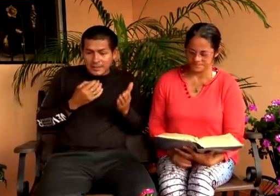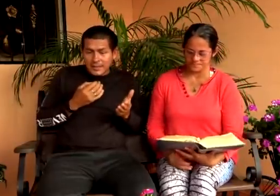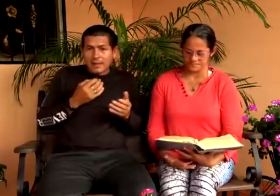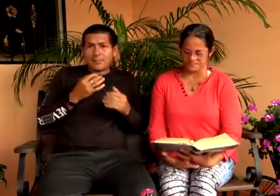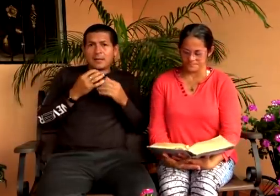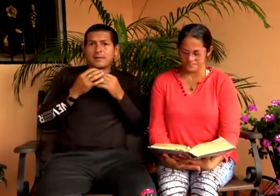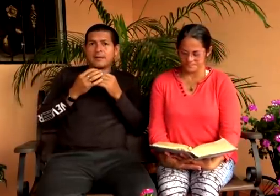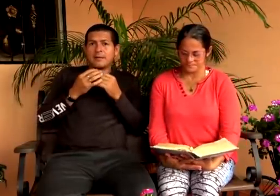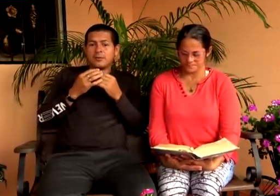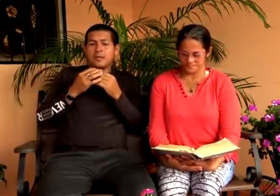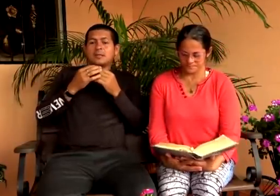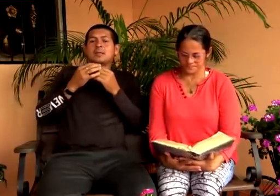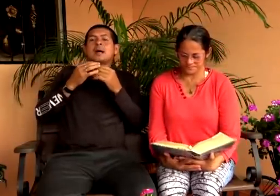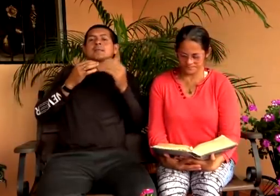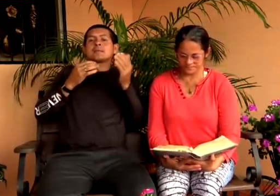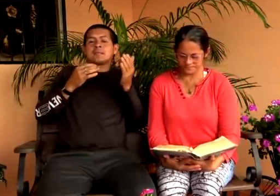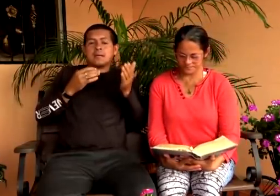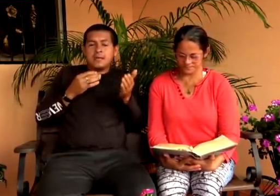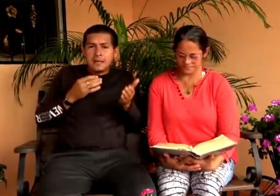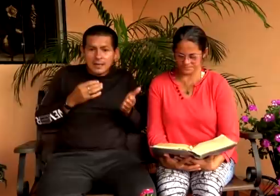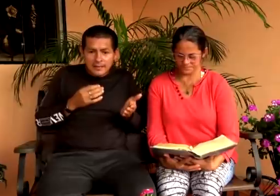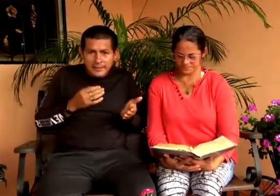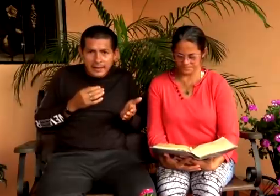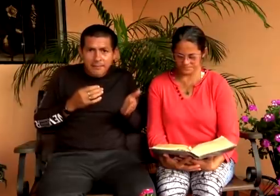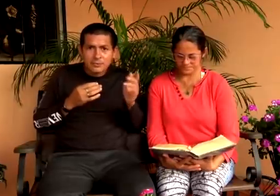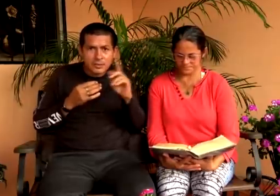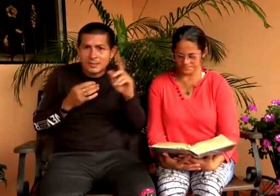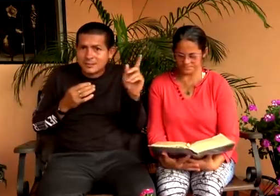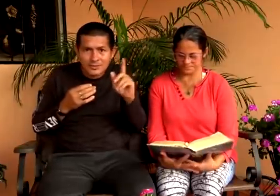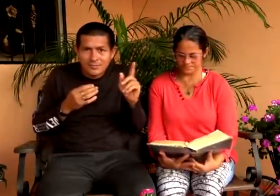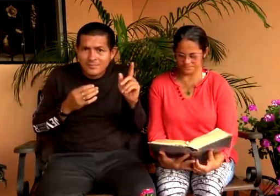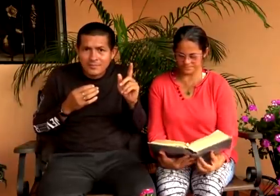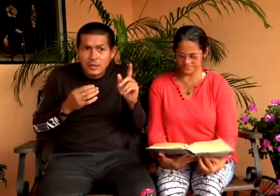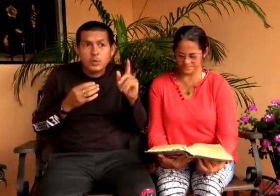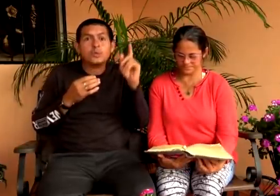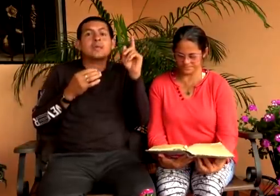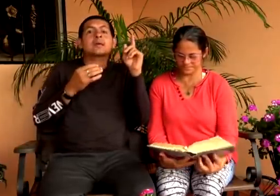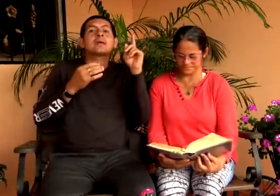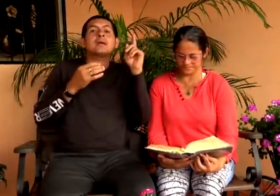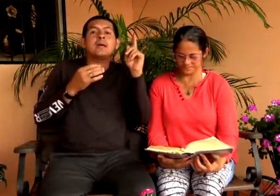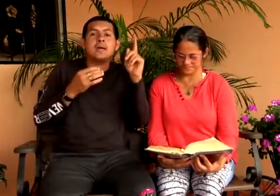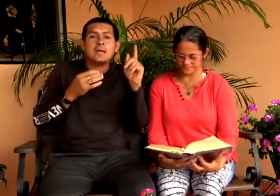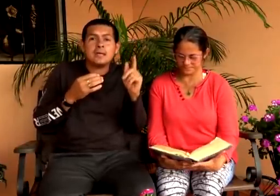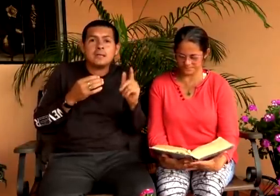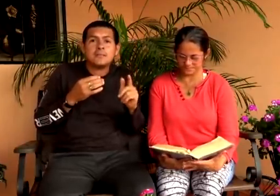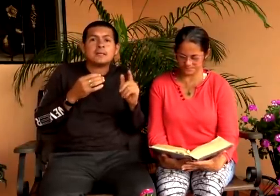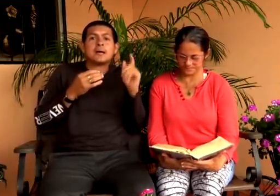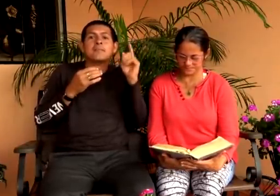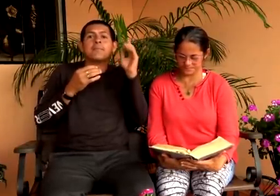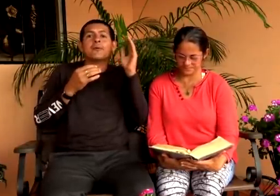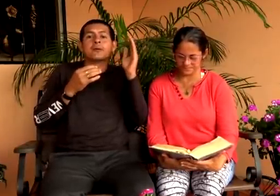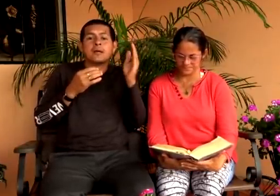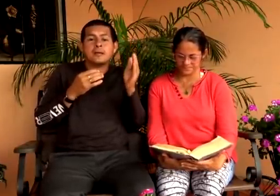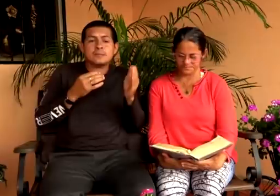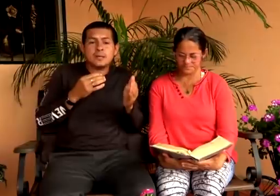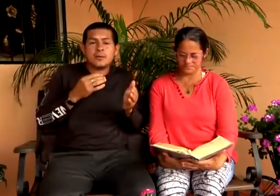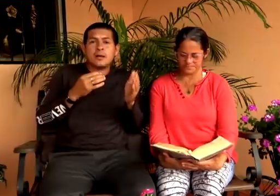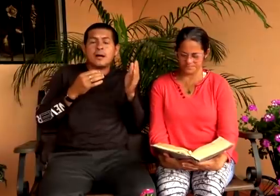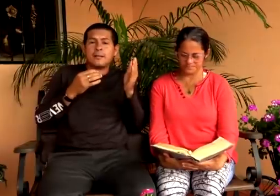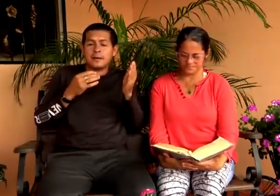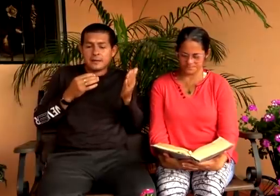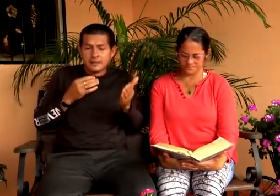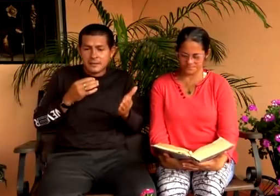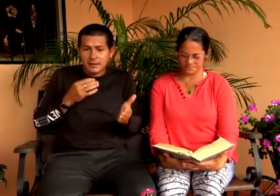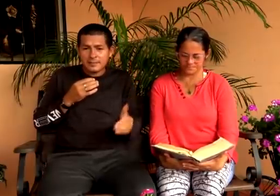aceptarían la palabra de Dios. Es decir, aceptarían la verdad, pero ustedes no. Ustedes quieren matarme porque les